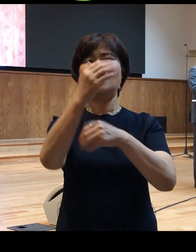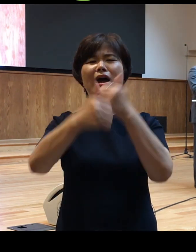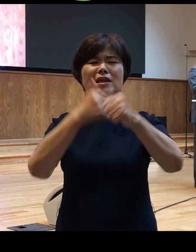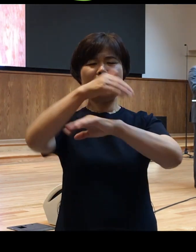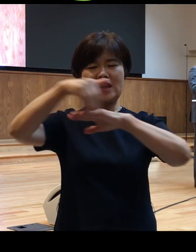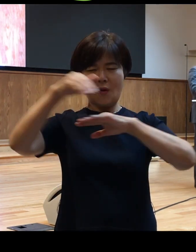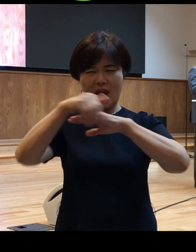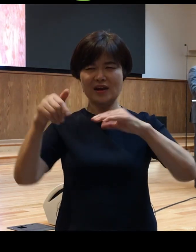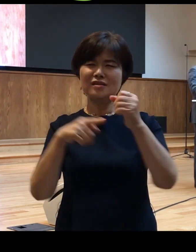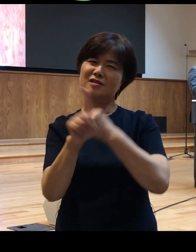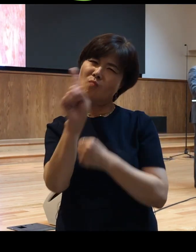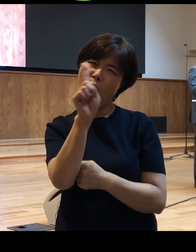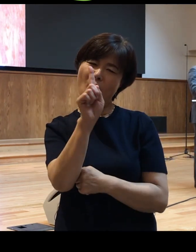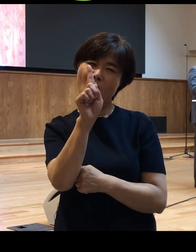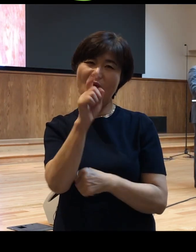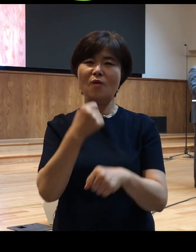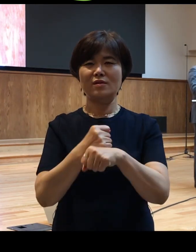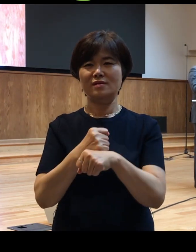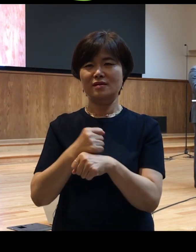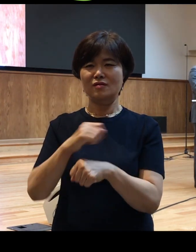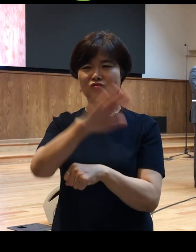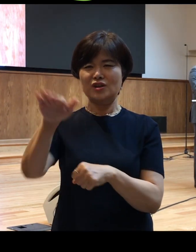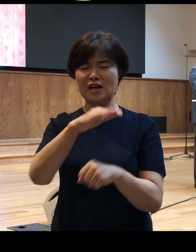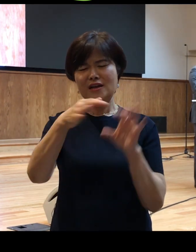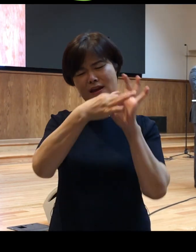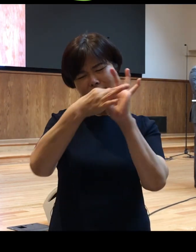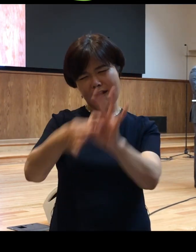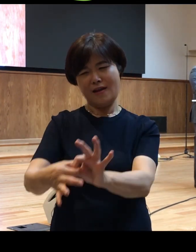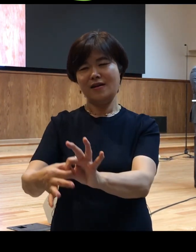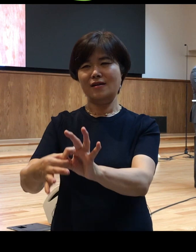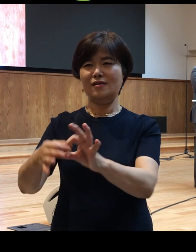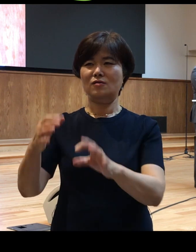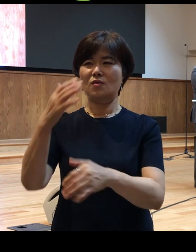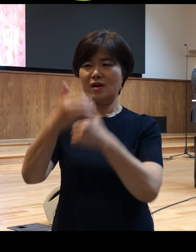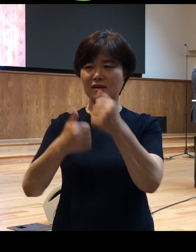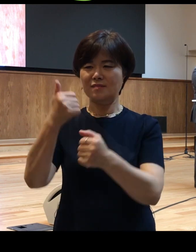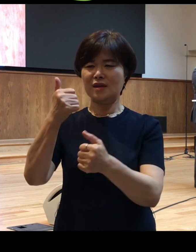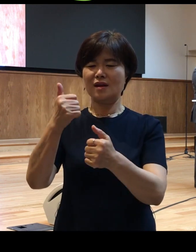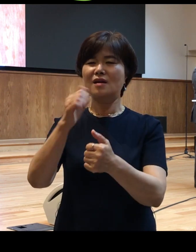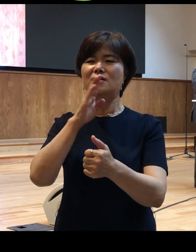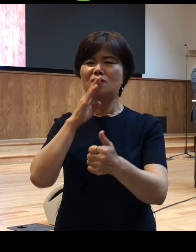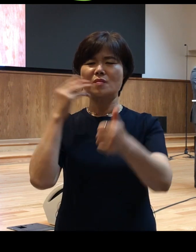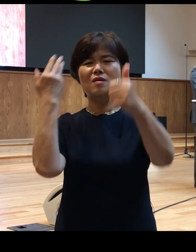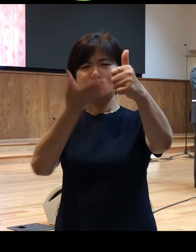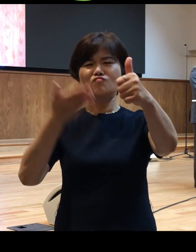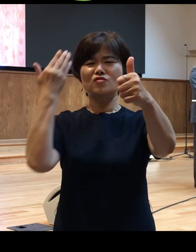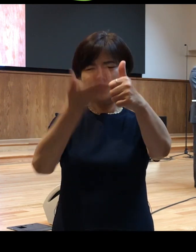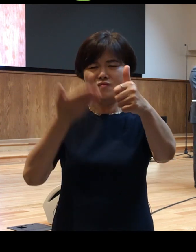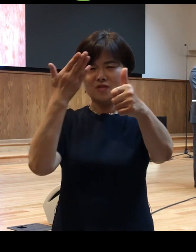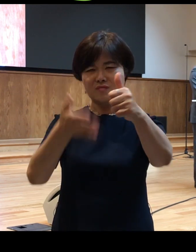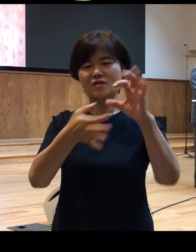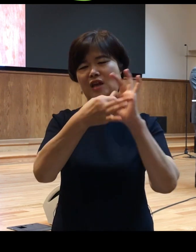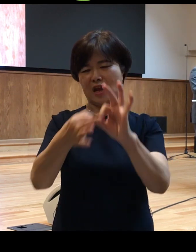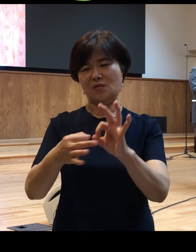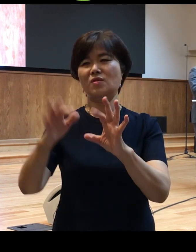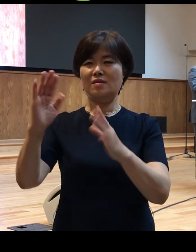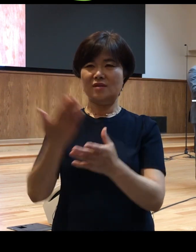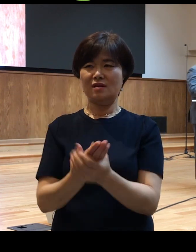뜻이 무엇인지 우리가 끊임없이 하나님께 여쭐 수 있어야 합니다 여러분 그렇게 하나님의 뜻을